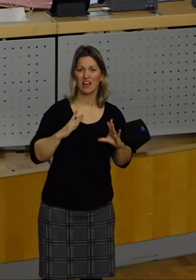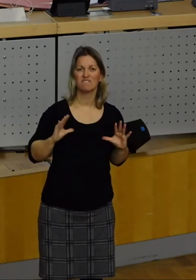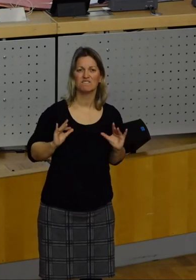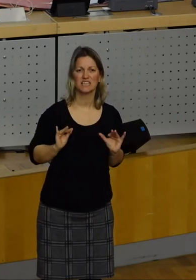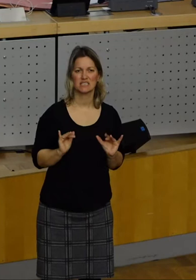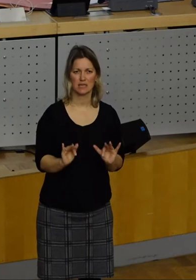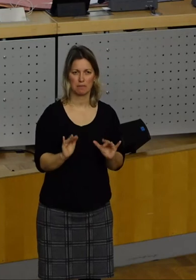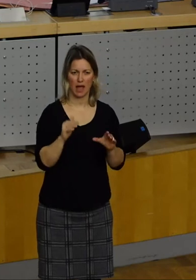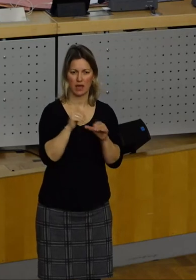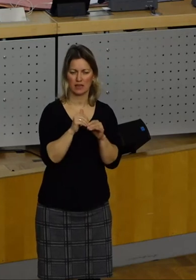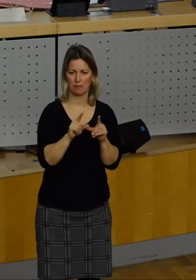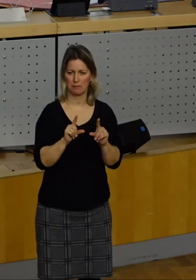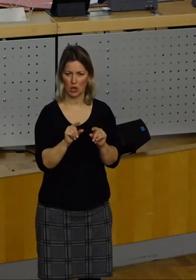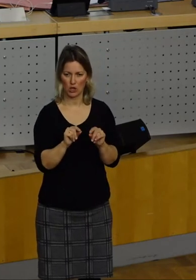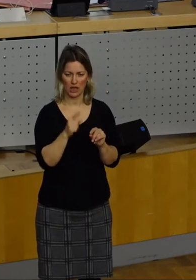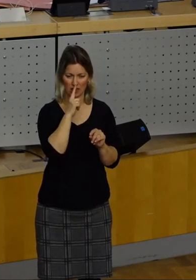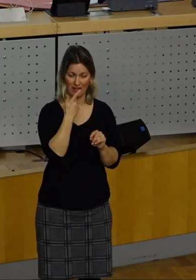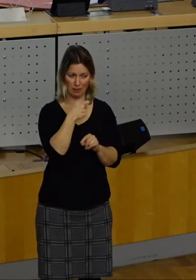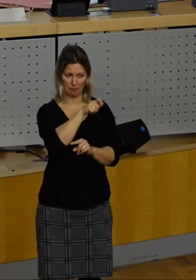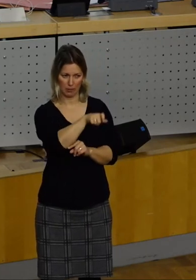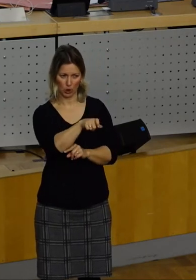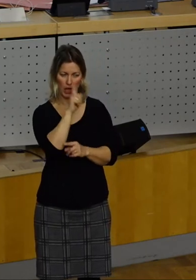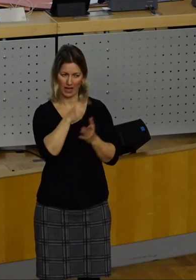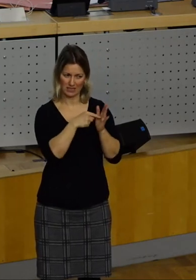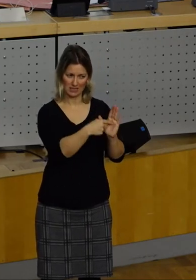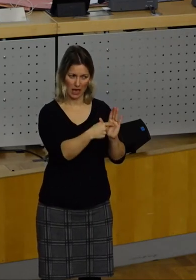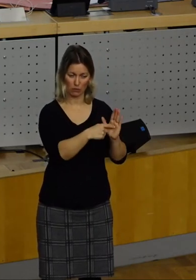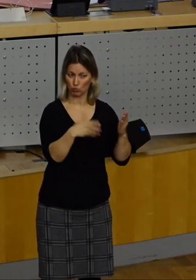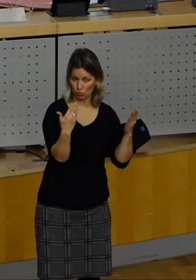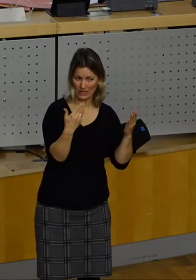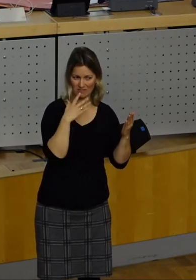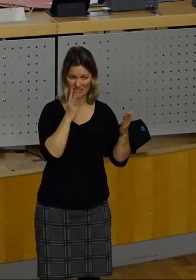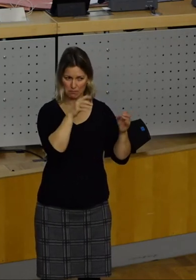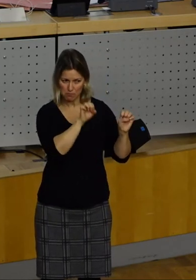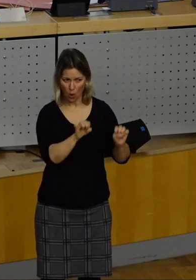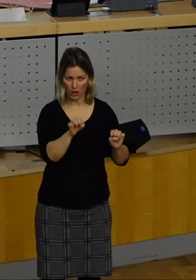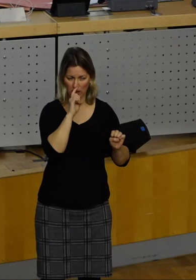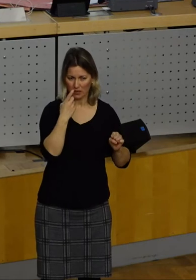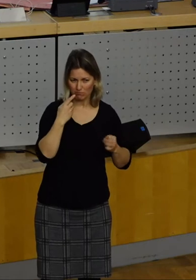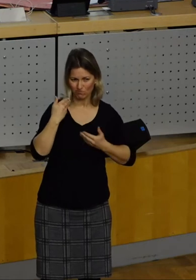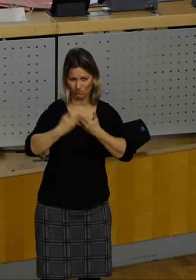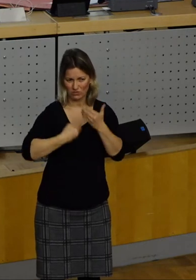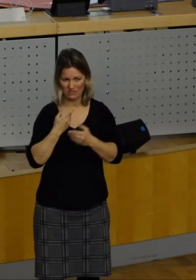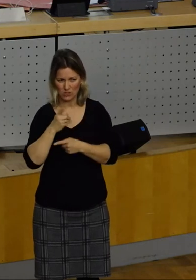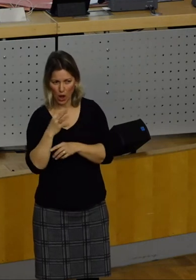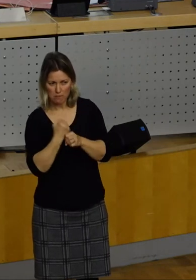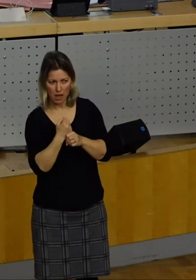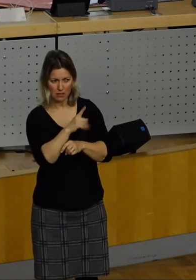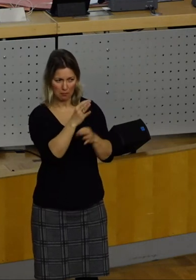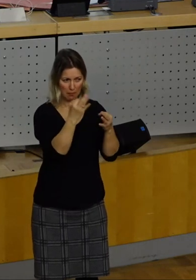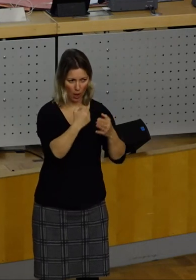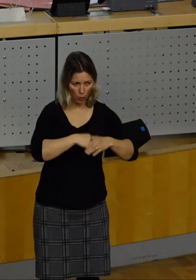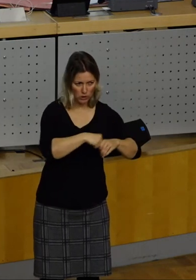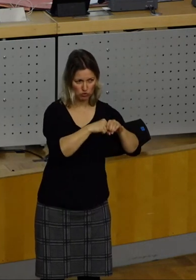wird erlebt, wenn wir den Bürgerinnen aufzeigen, welche Schritte und Möglichkeiten zu gehen sind, welche Unterstützung sie brauchen,